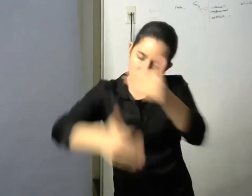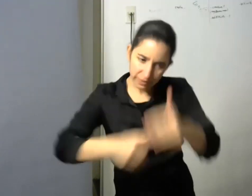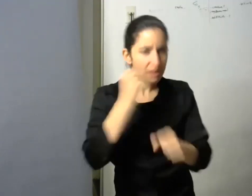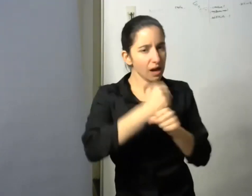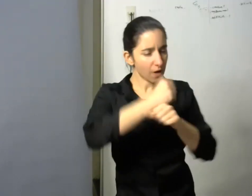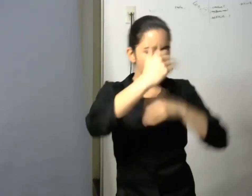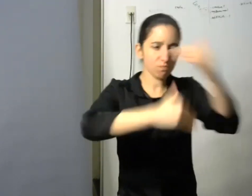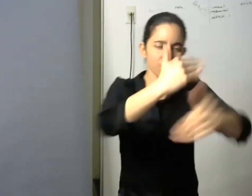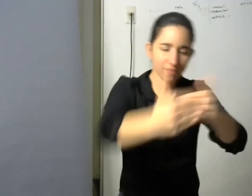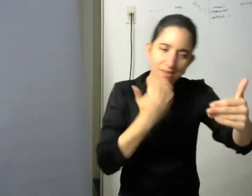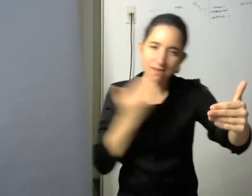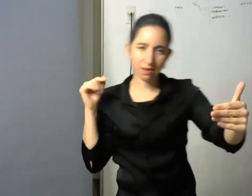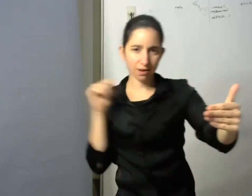fundamentalmente en el equipo